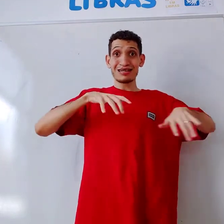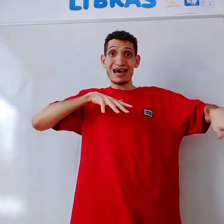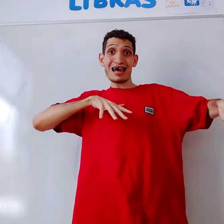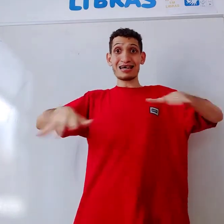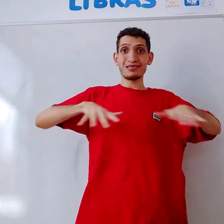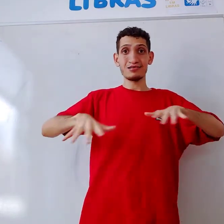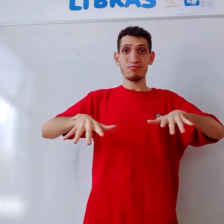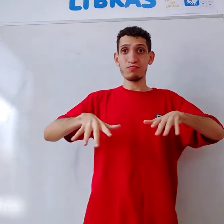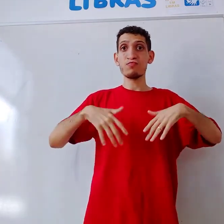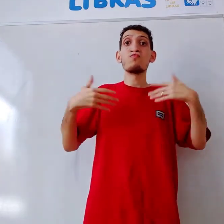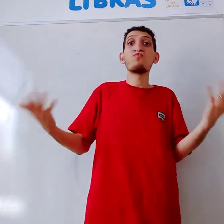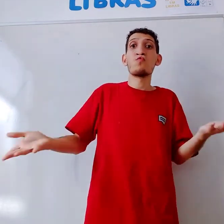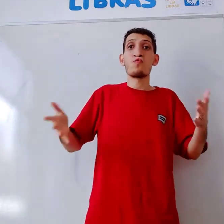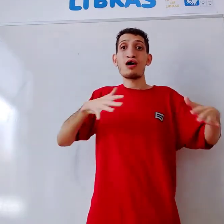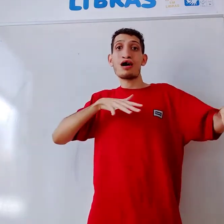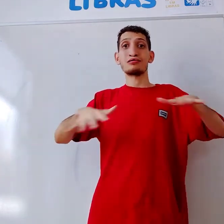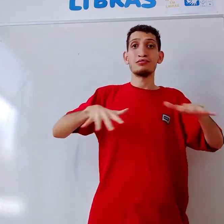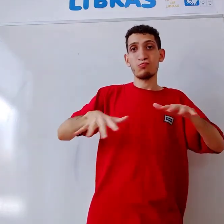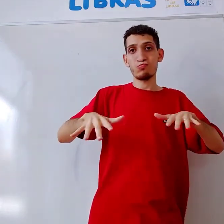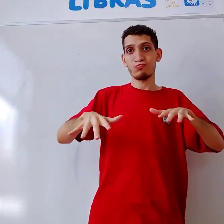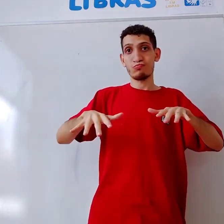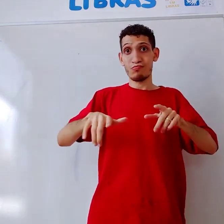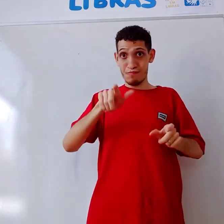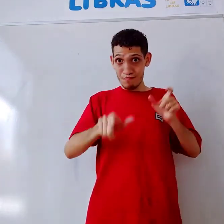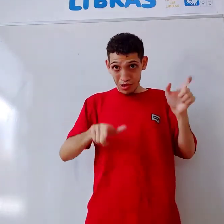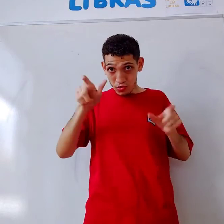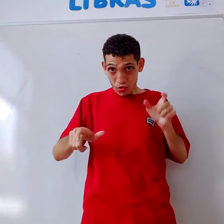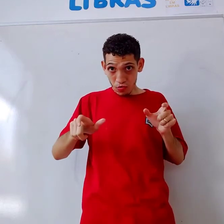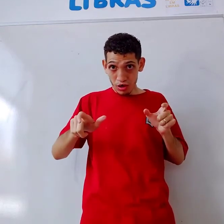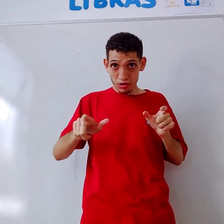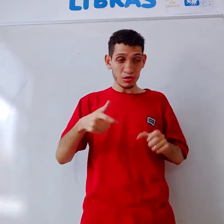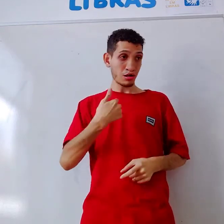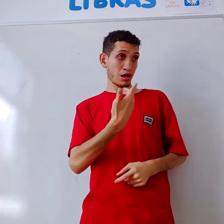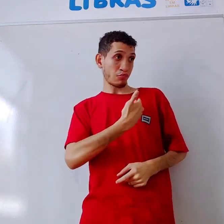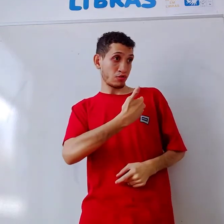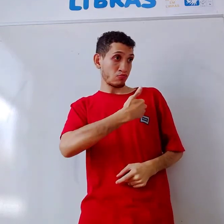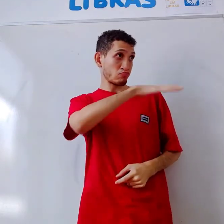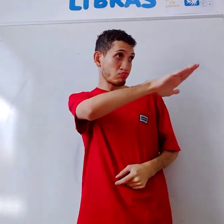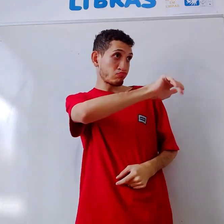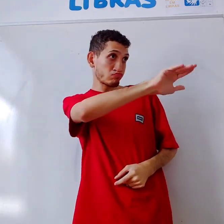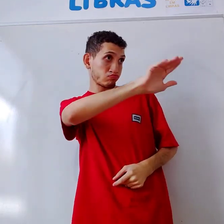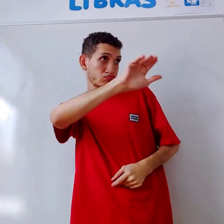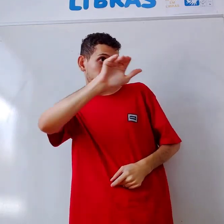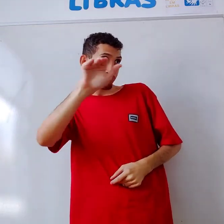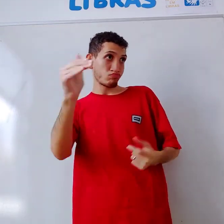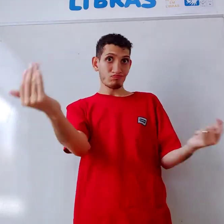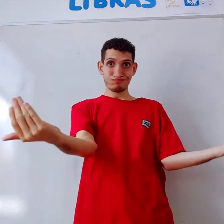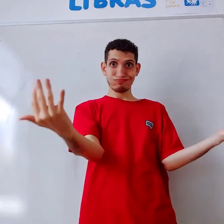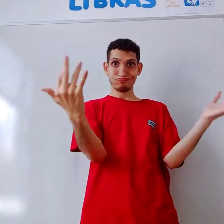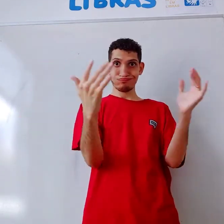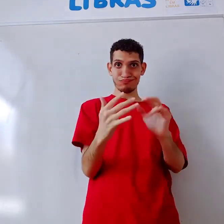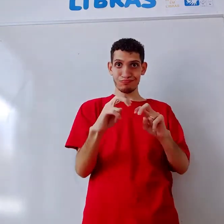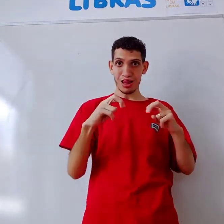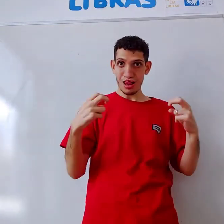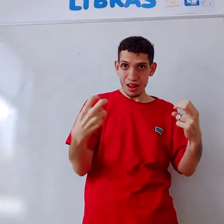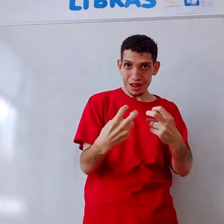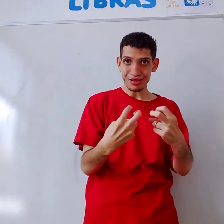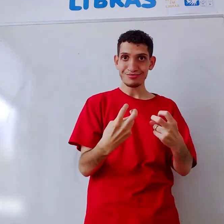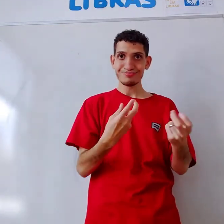verbo, precisar, ação, qual ação? Pessoas, amigos, chamar, chamar, chamar, vem